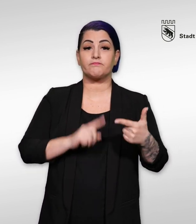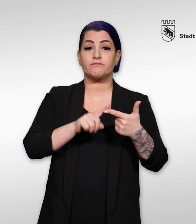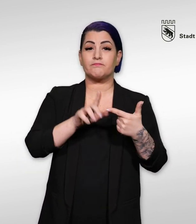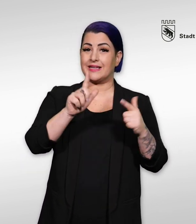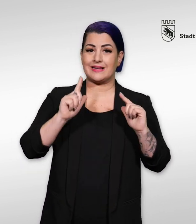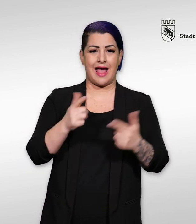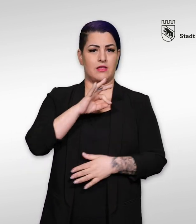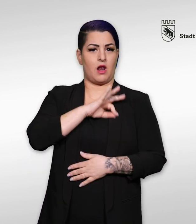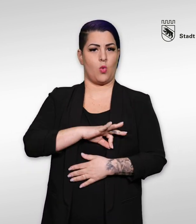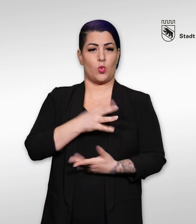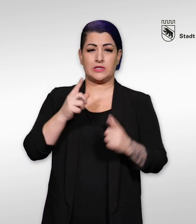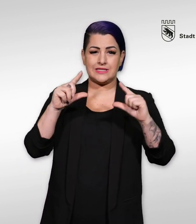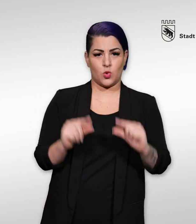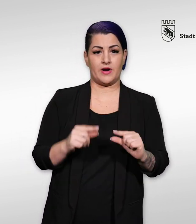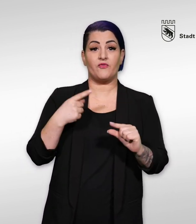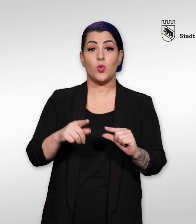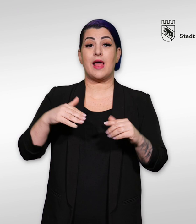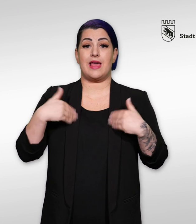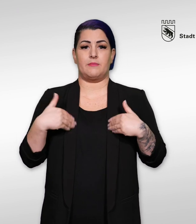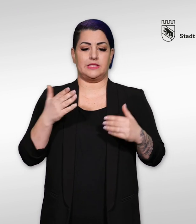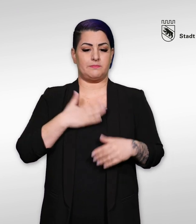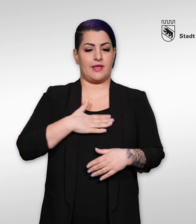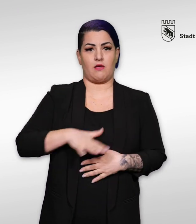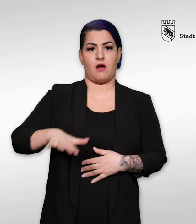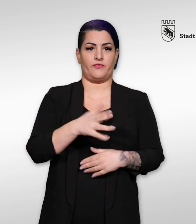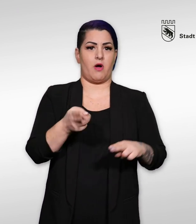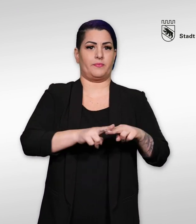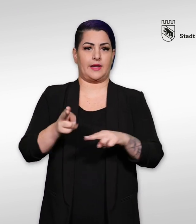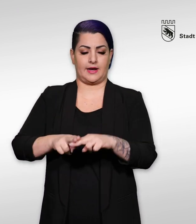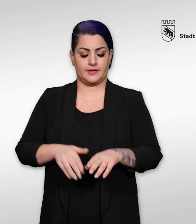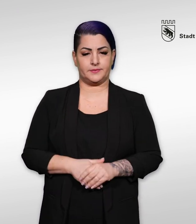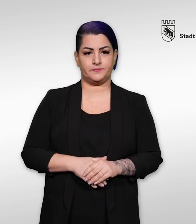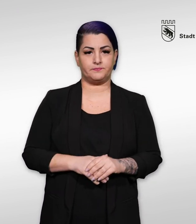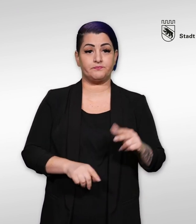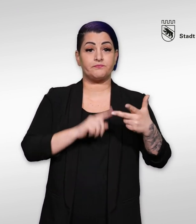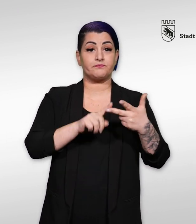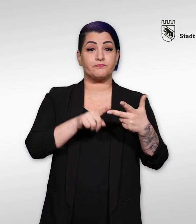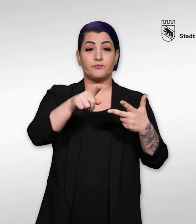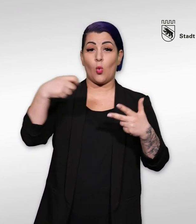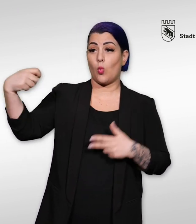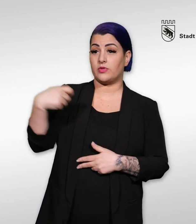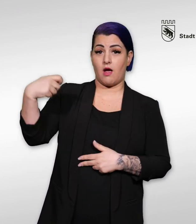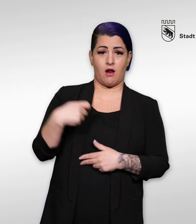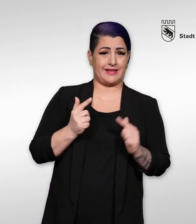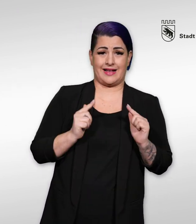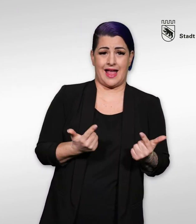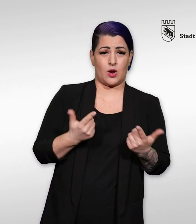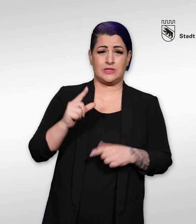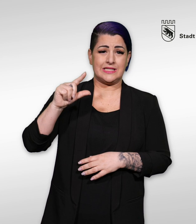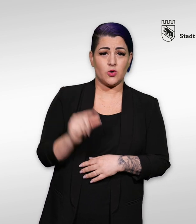Sie erhalten keinen oder zu wenig Lohn, um den Lebensbedarf zu decken. Sie erhalten keinen oder zu wenig Unterhalt von